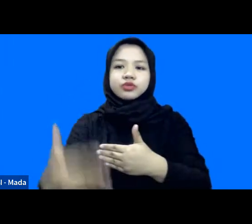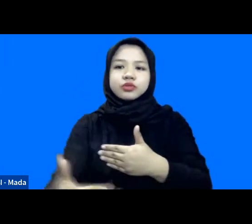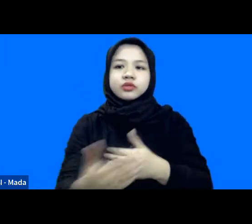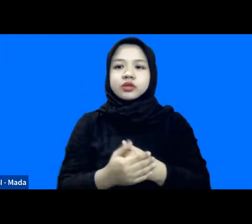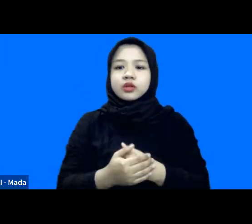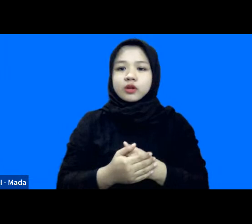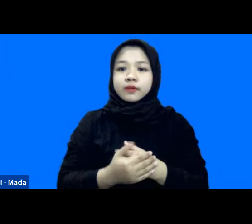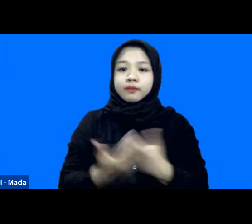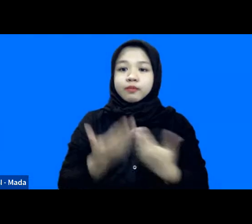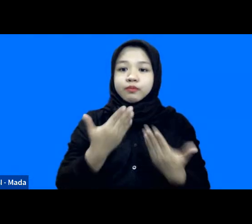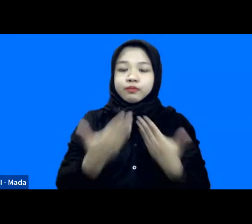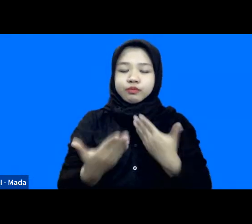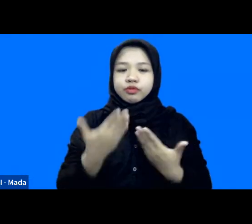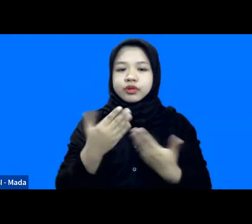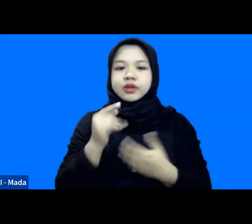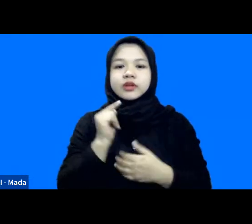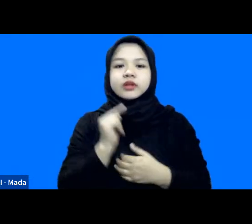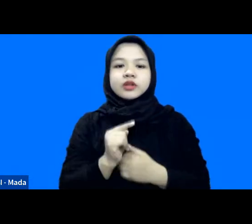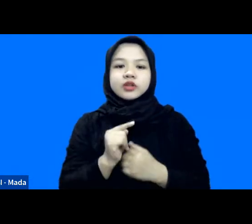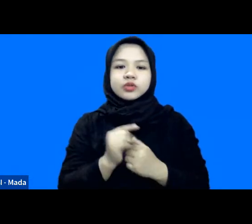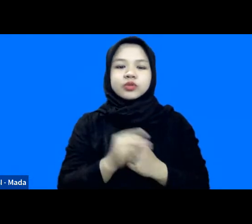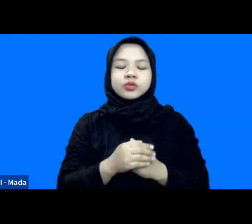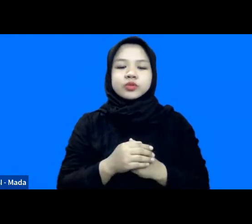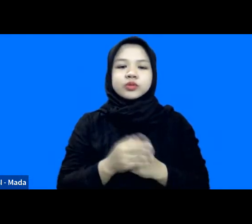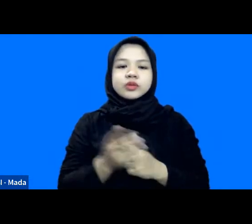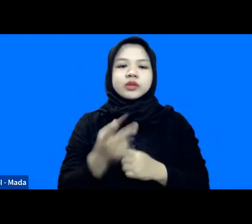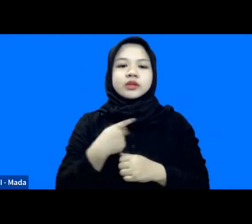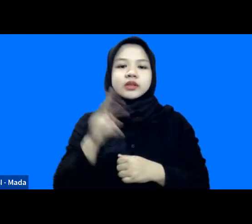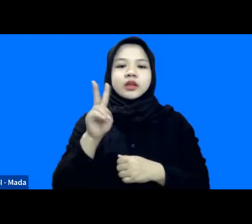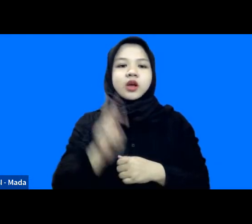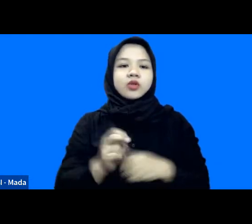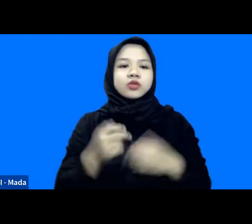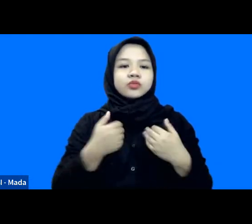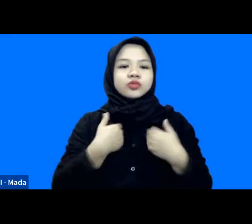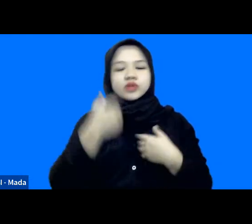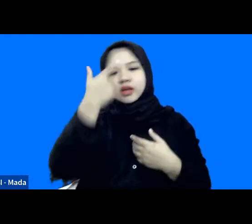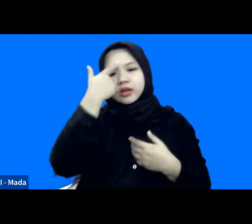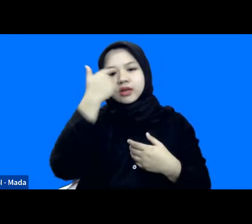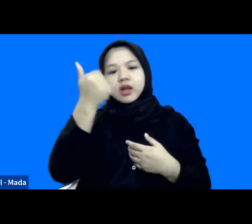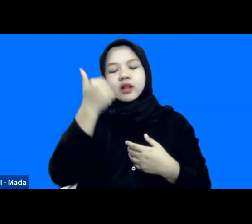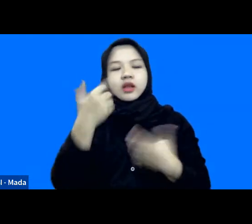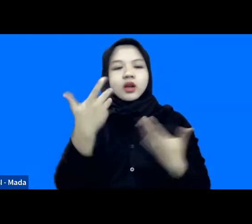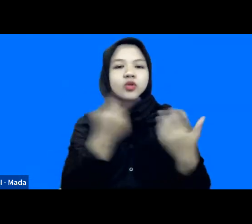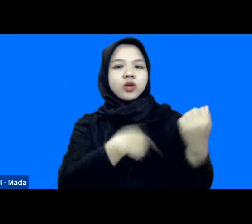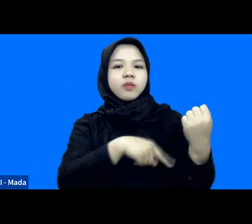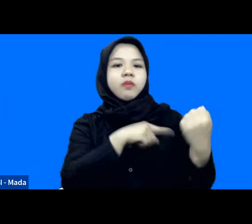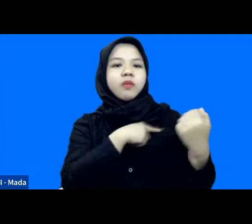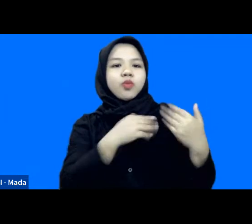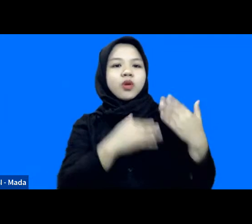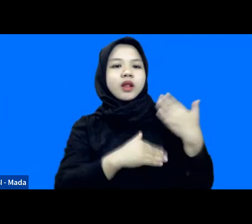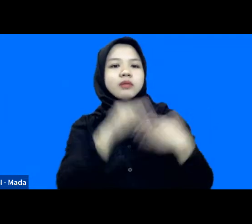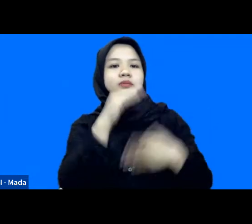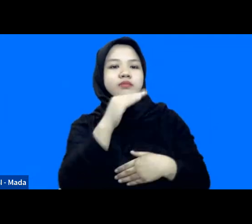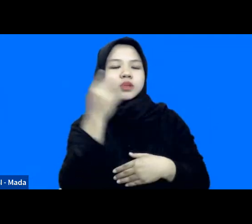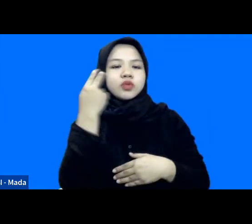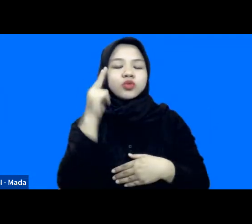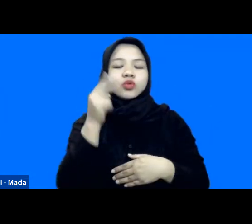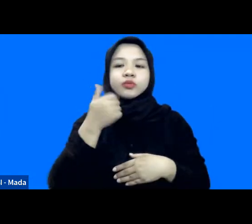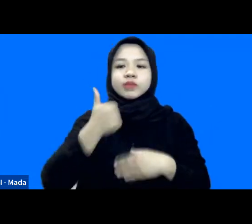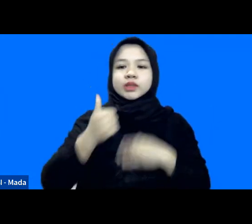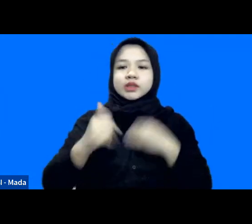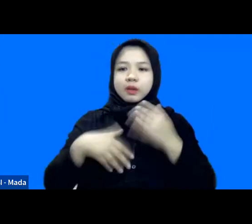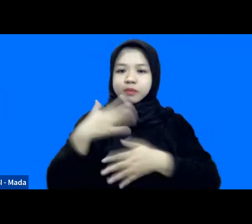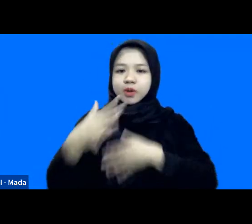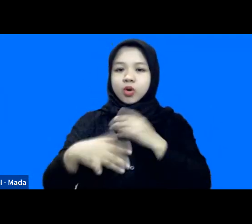itu yang memang kemudian kita harus memiliki keahlian dan kemampuan yang lebih untuk bisa mengolah